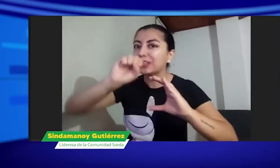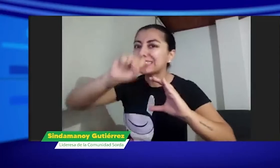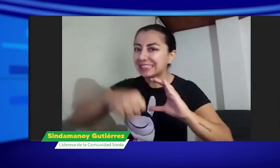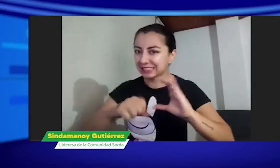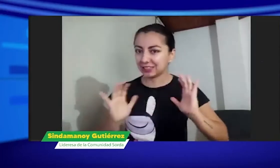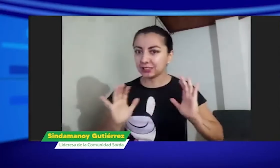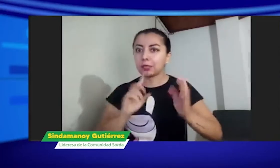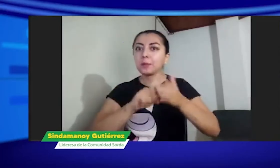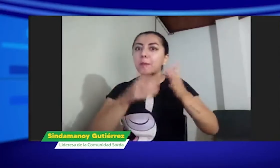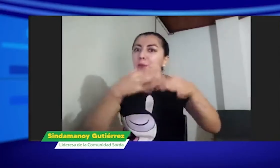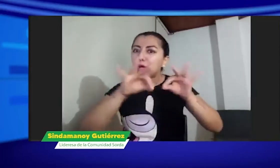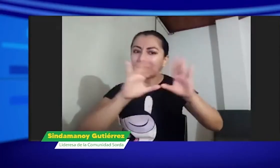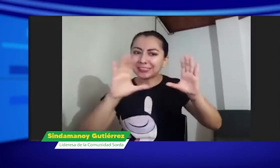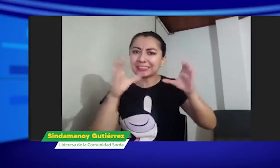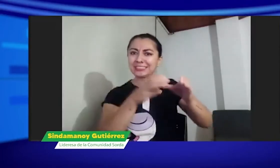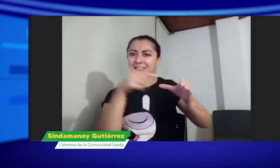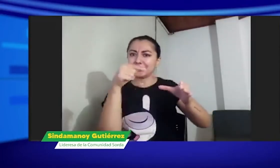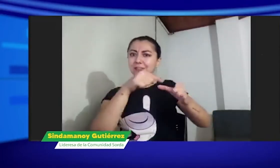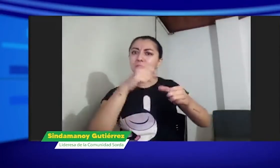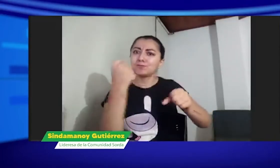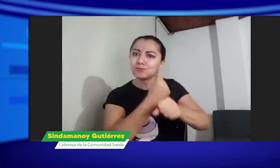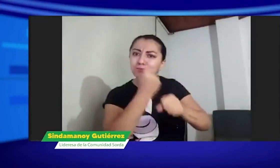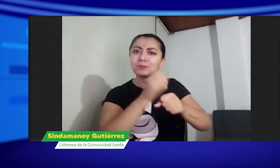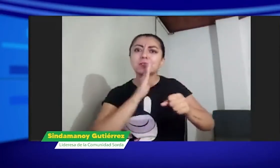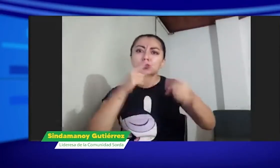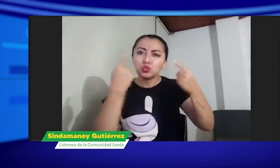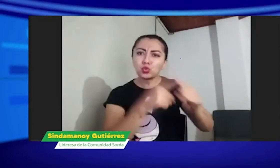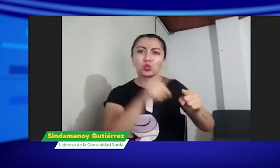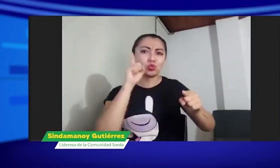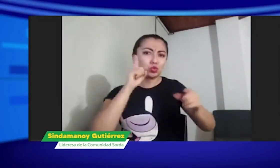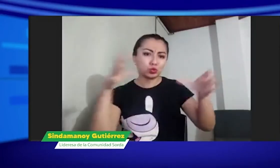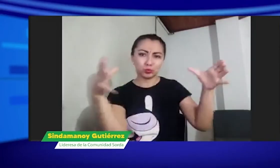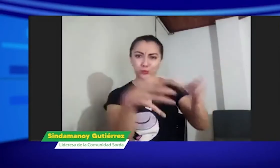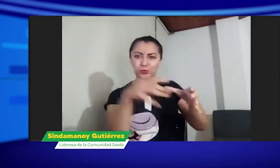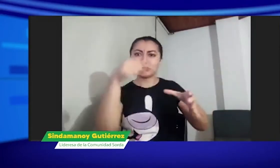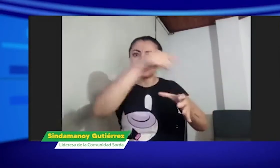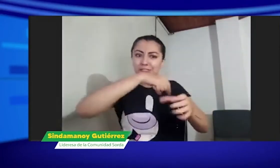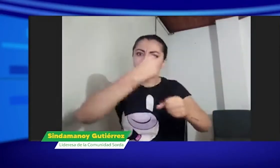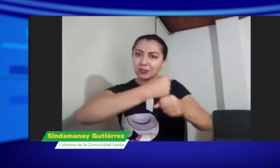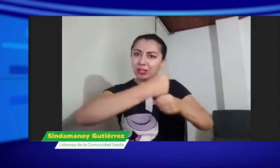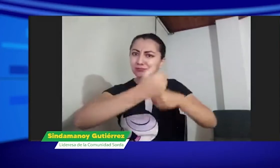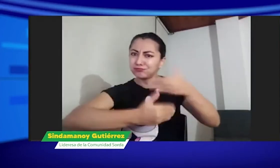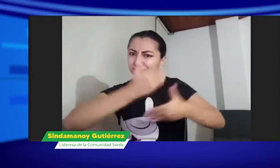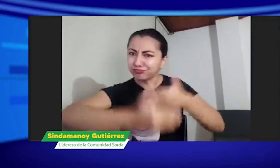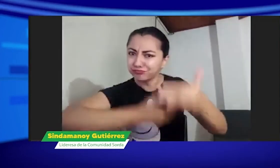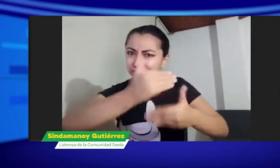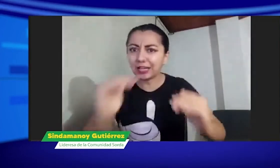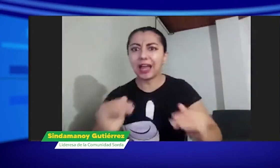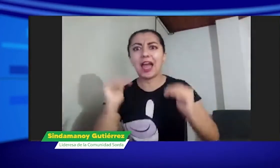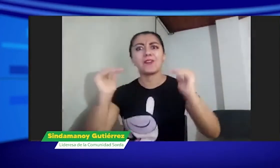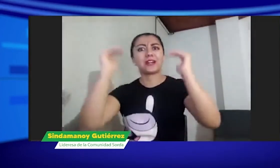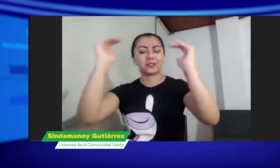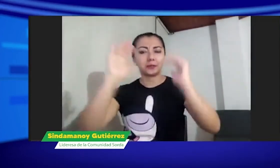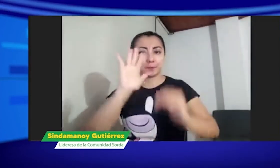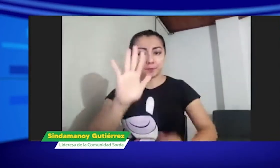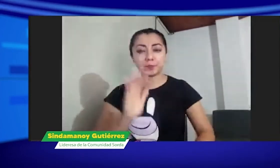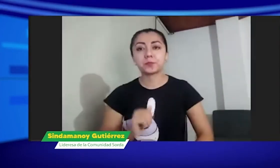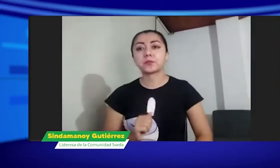quiere decir que ellos no puedan aprender lengua de señas, claro que pueden aprenderlo, pero queremos que trabajen junto a la